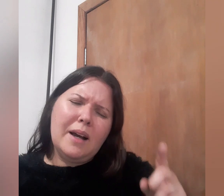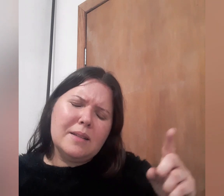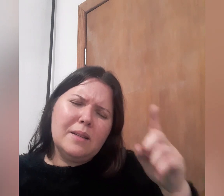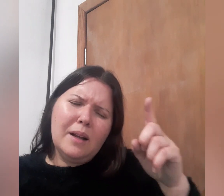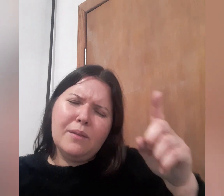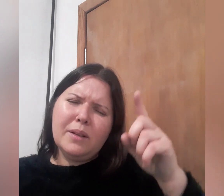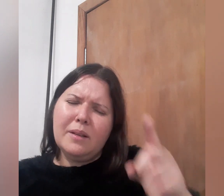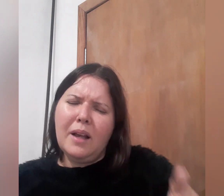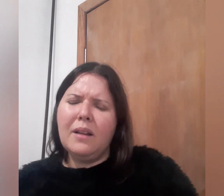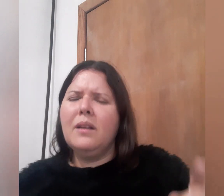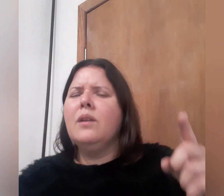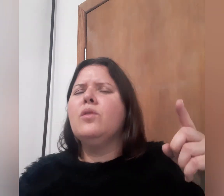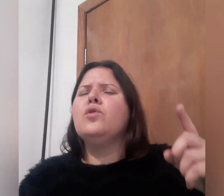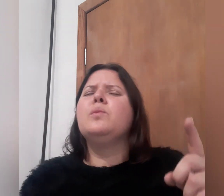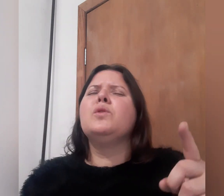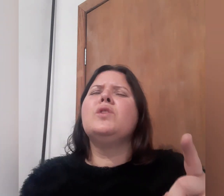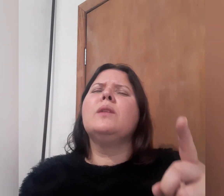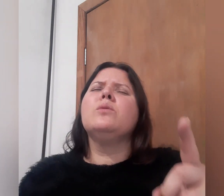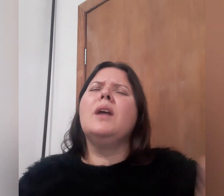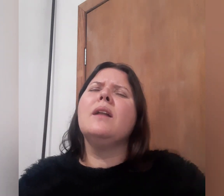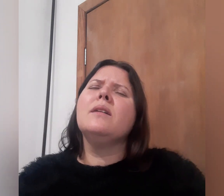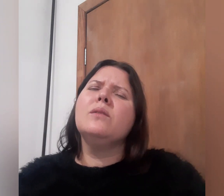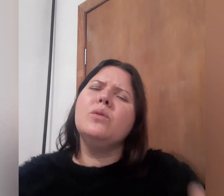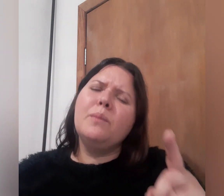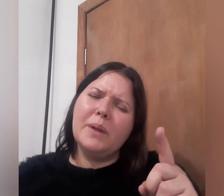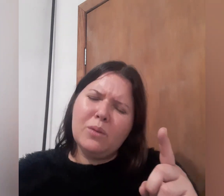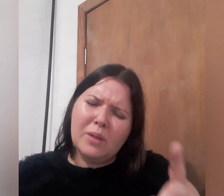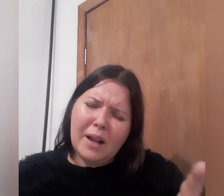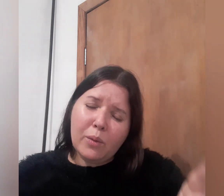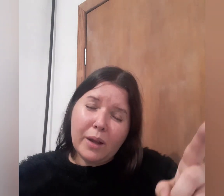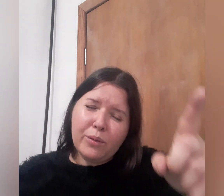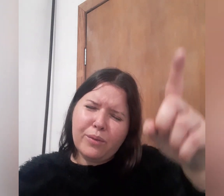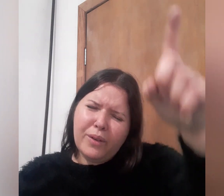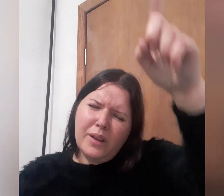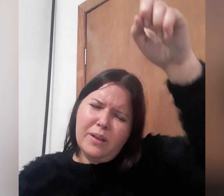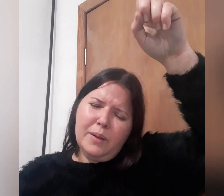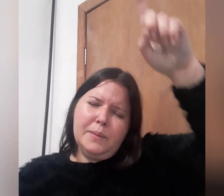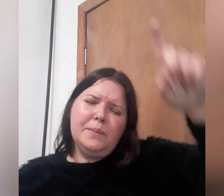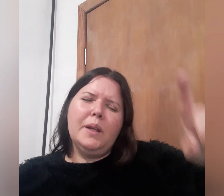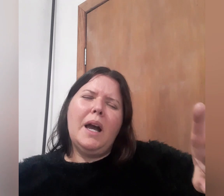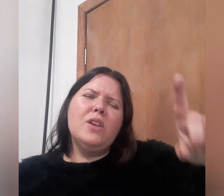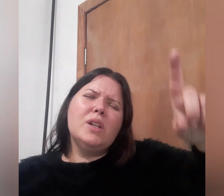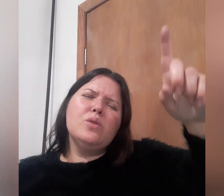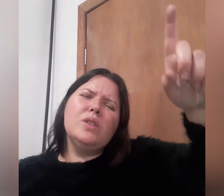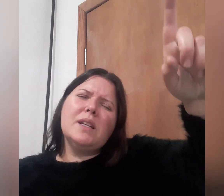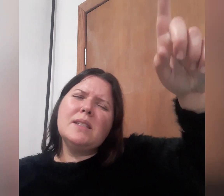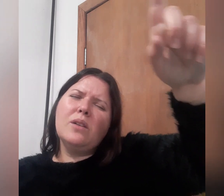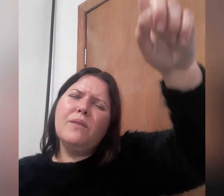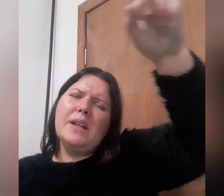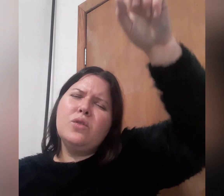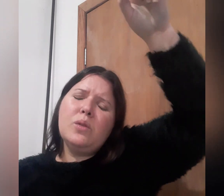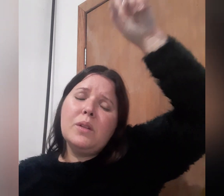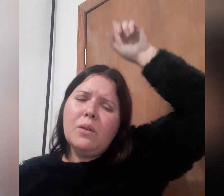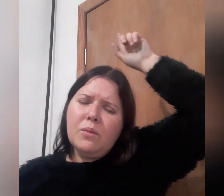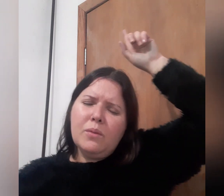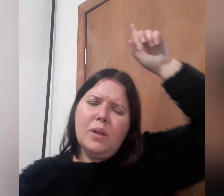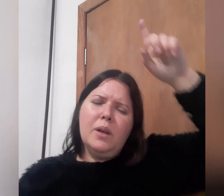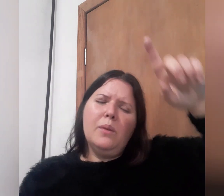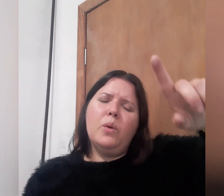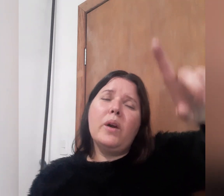casa dela, a vida dela, os projetos dela, o emprego dela, eu quero ver. Aí Jesus diz assim, ó, não vai destruir, não, porque